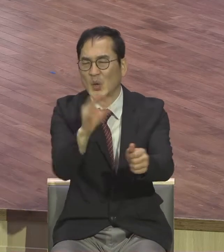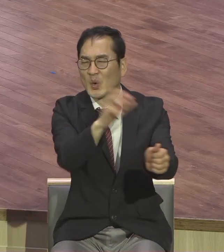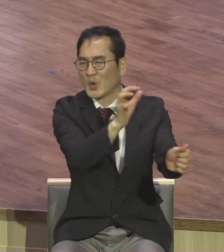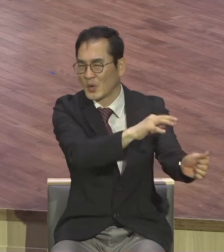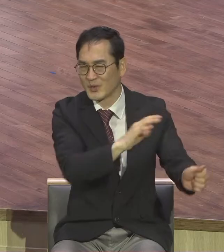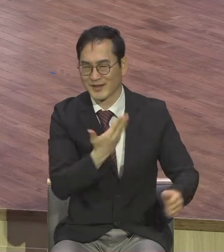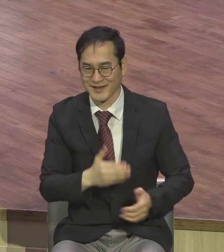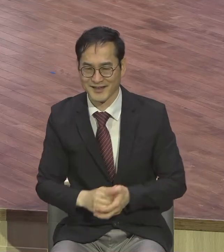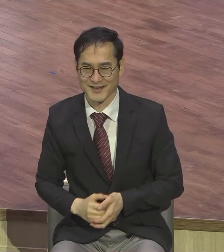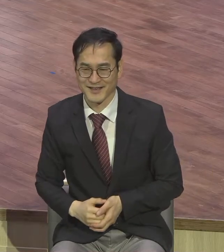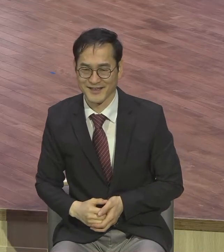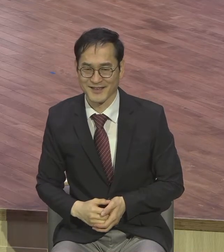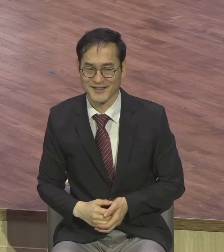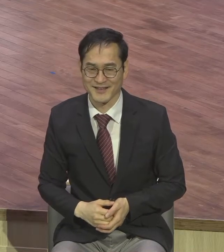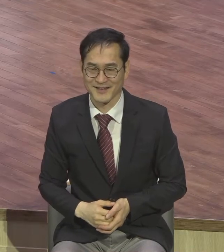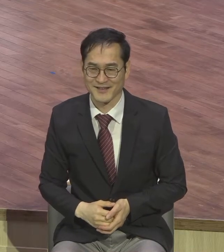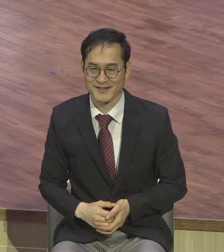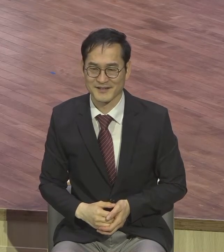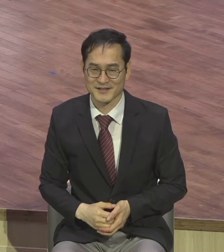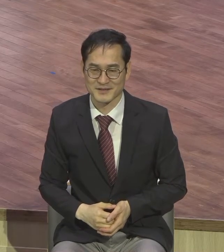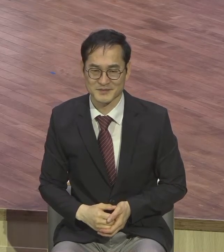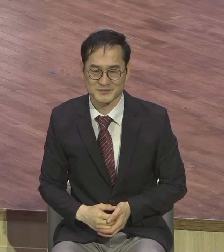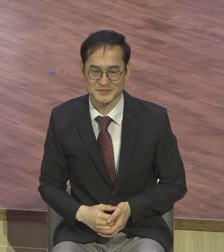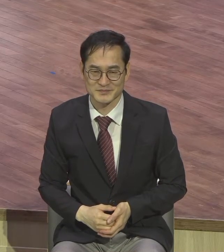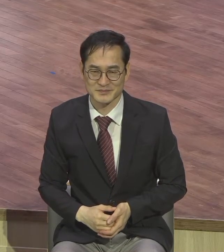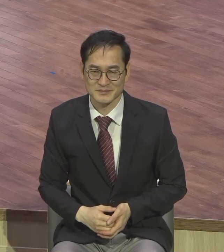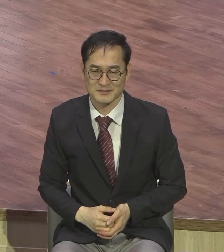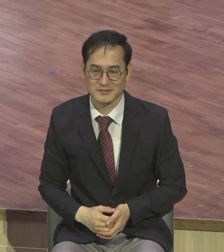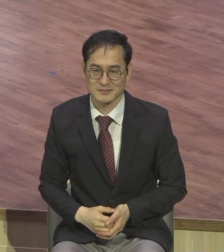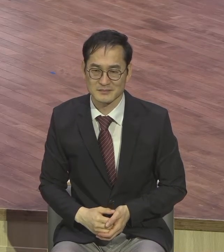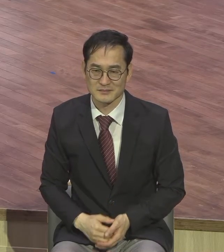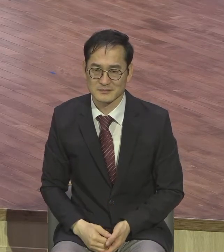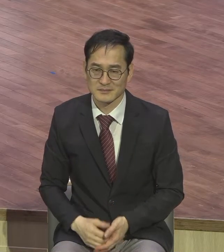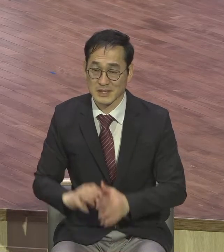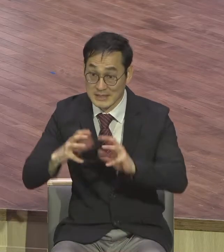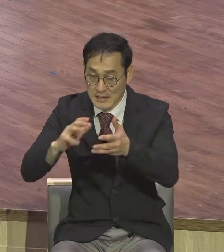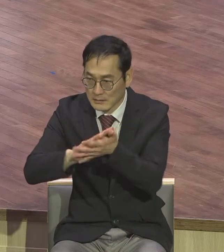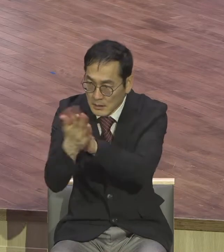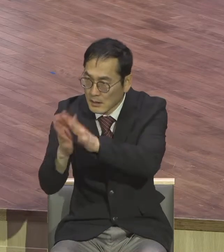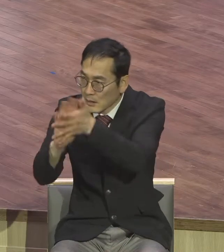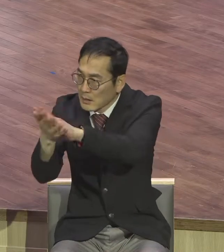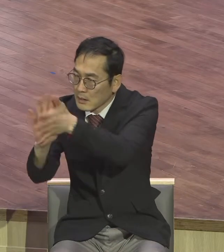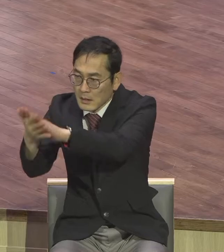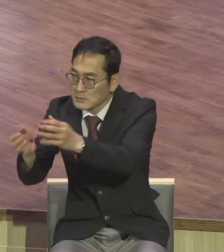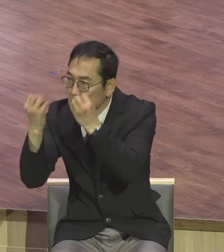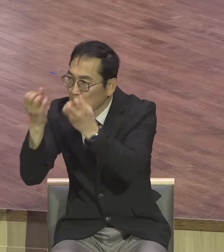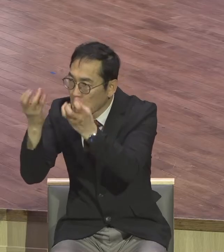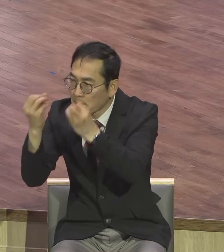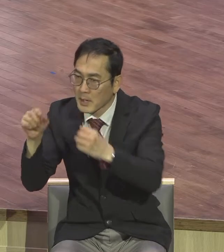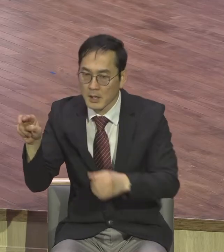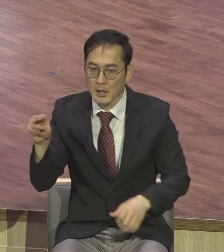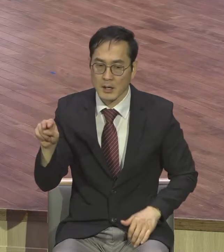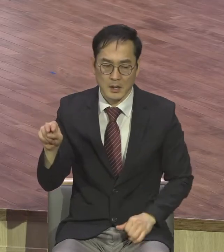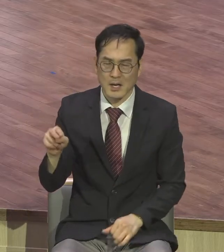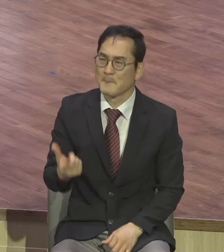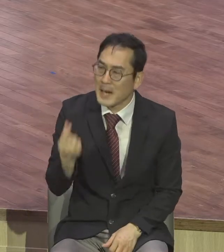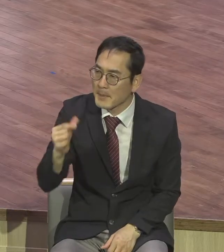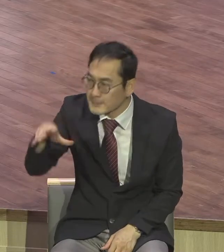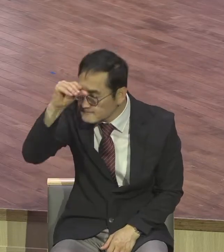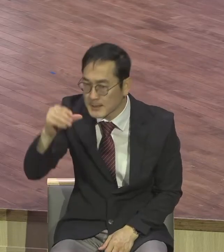그러니까 여러분들이 이 시대를 보면서 나이와 상관이 없습니다 나이와 상관없이 빨리빨리 생각 바꿔주시오